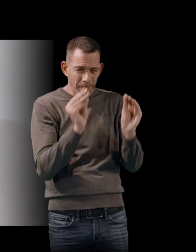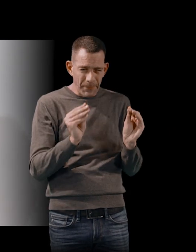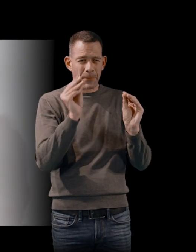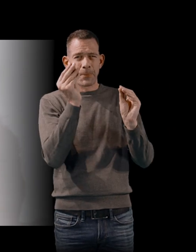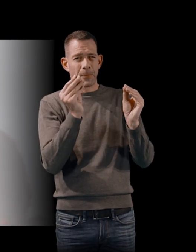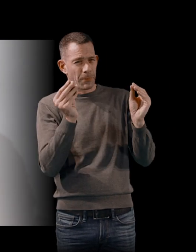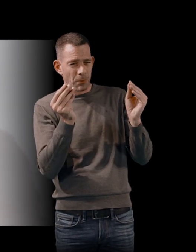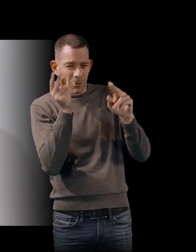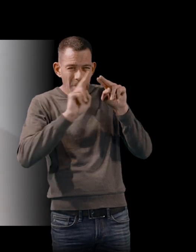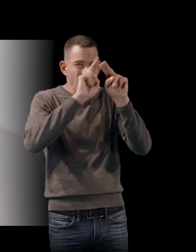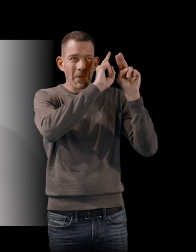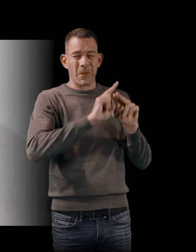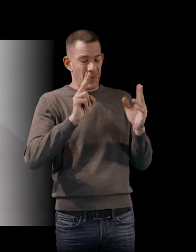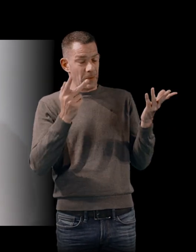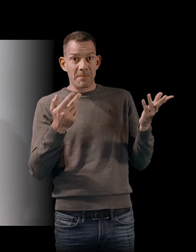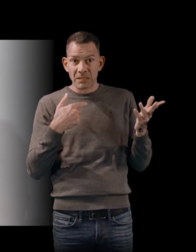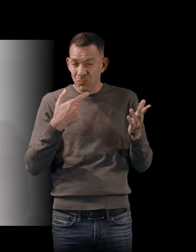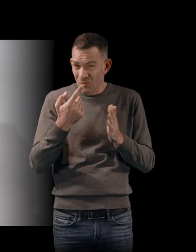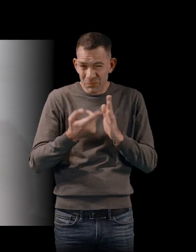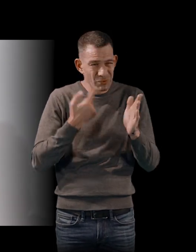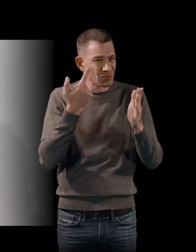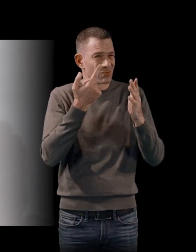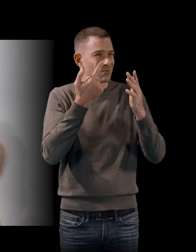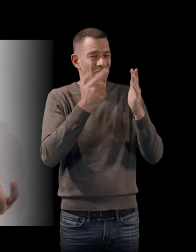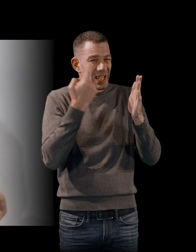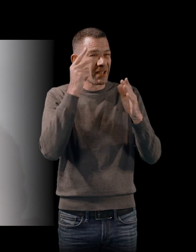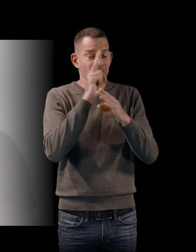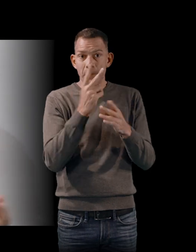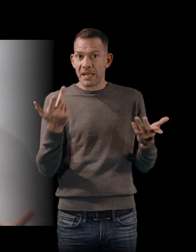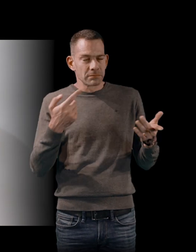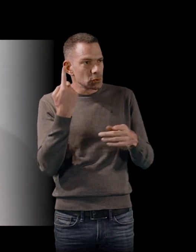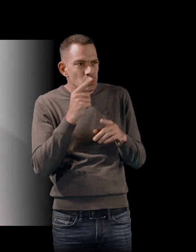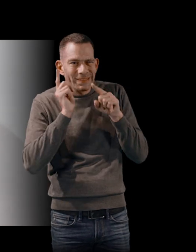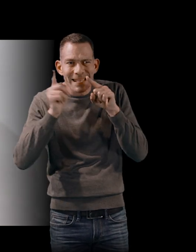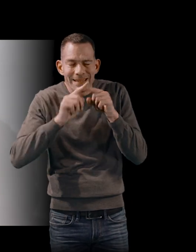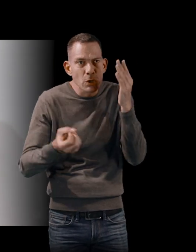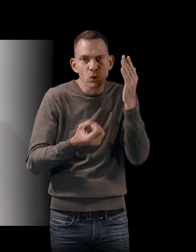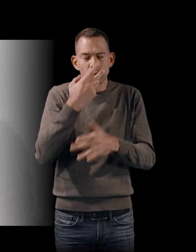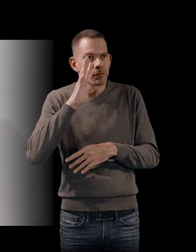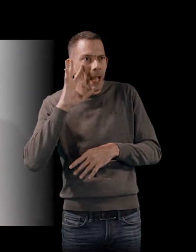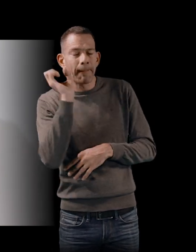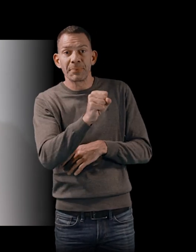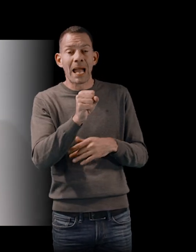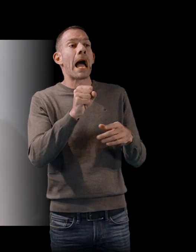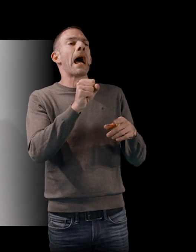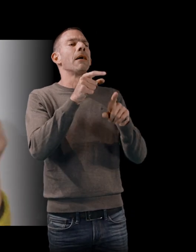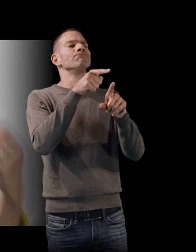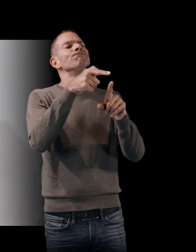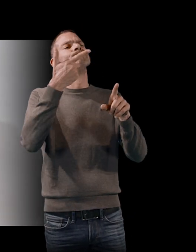et ça reste toujours un étonnement, et je découvre toujours des nouveaux détails dans le film qui auraient pu, si je les avais vus tout de suite, peut-être se